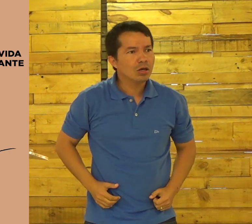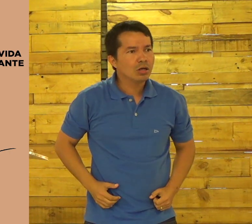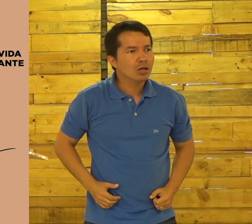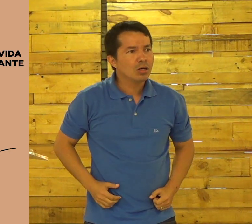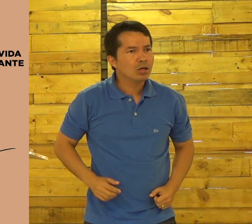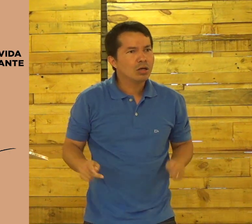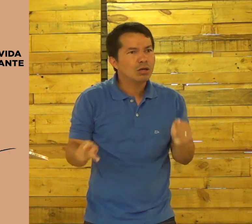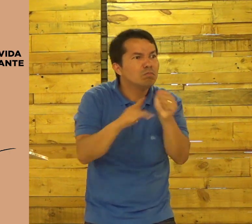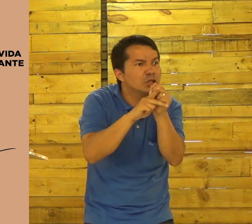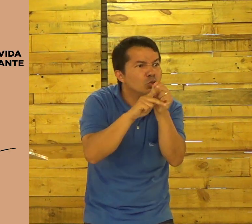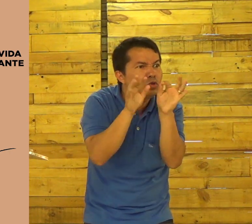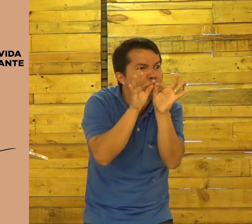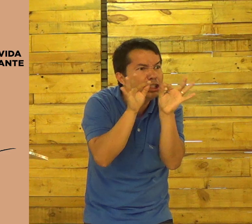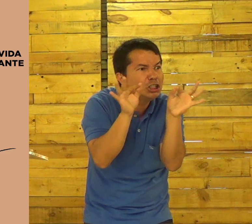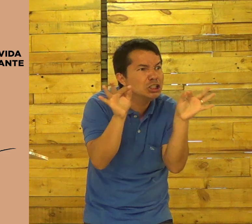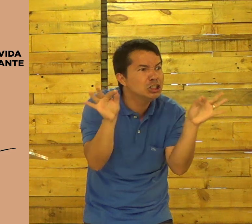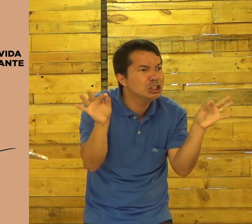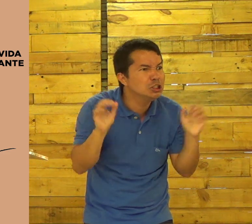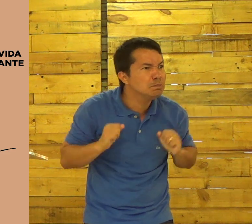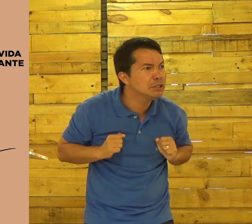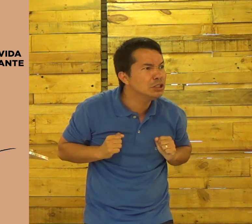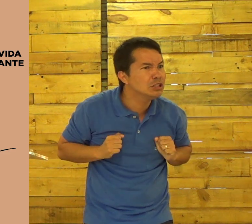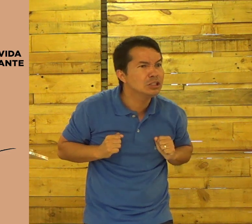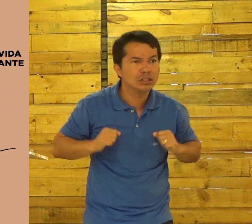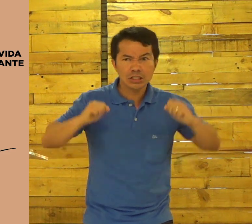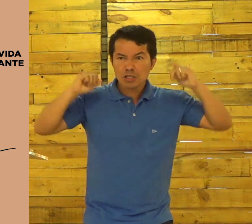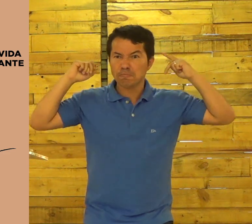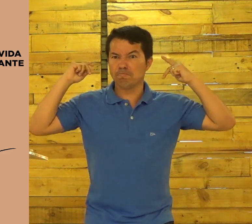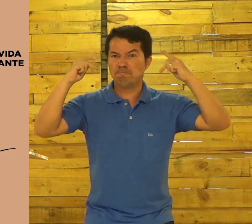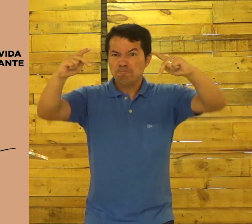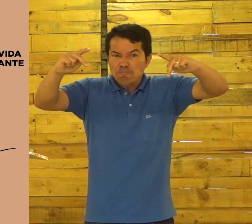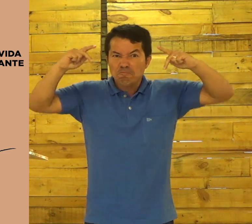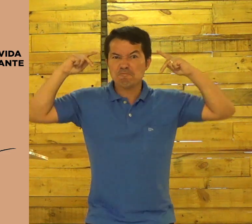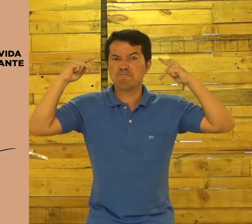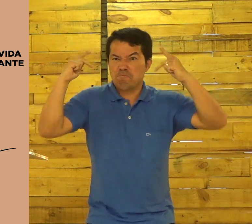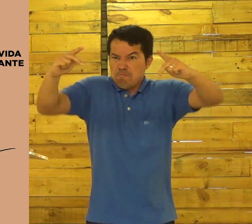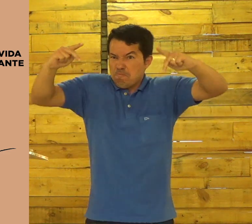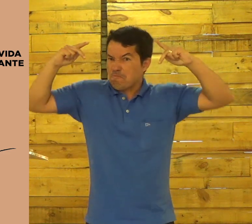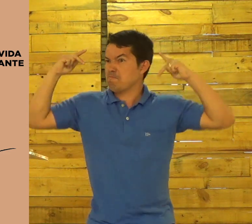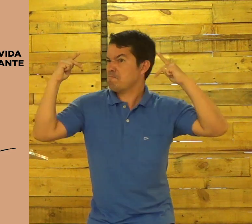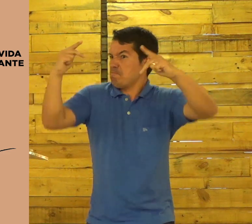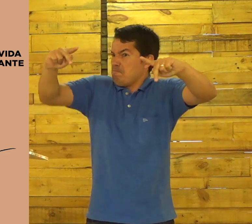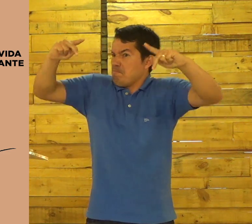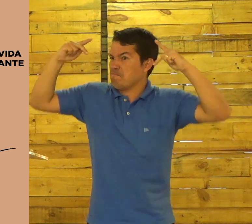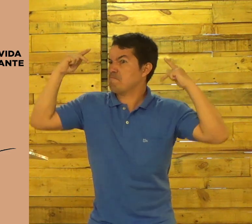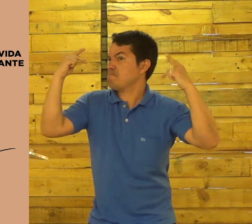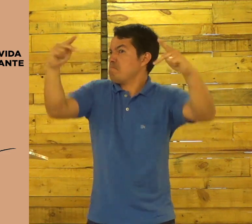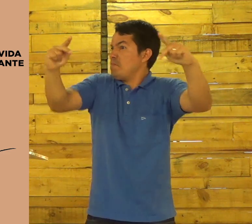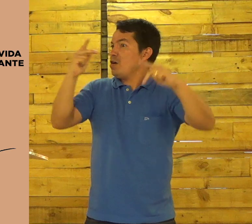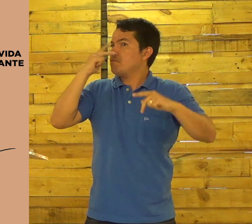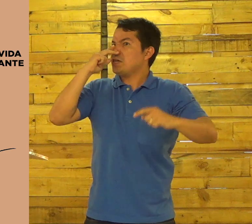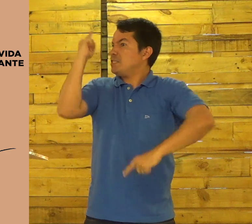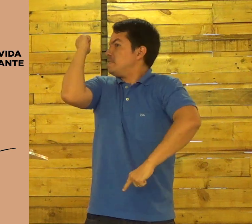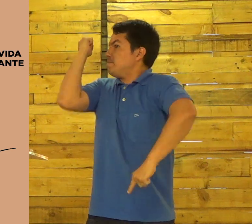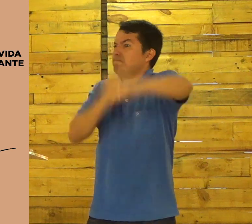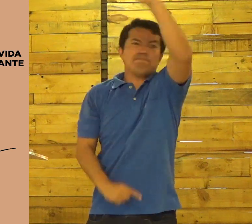mudança de vida por causa do arrependimento. Mas Pedro era assim. E a sua apresação foi